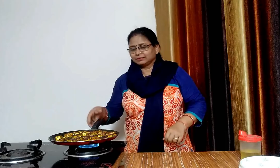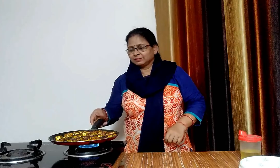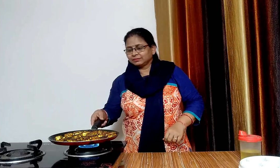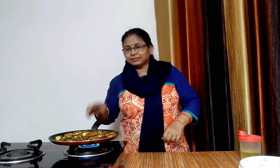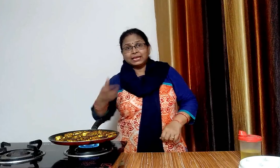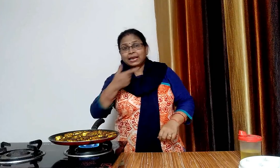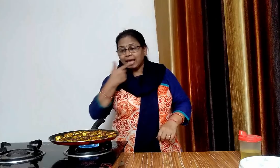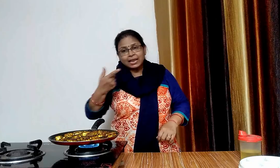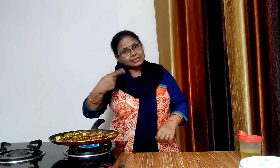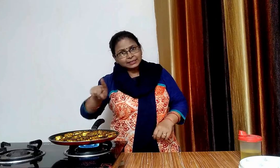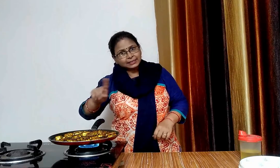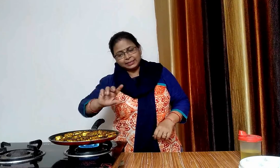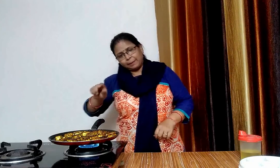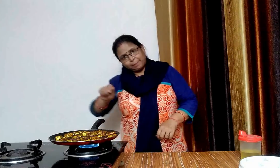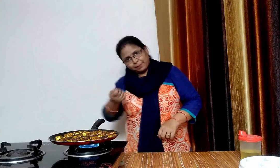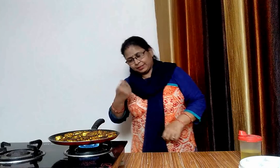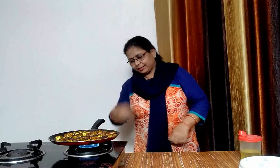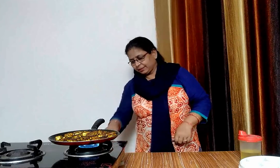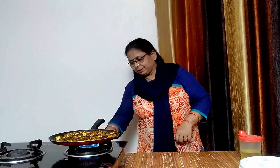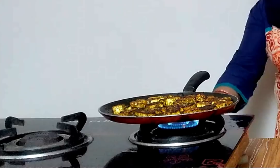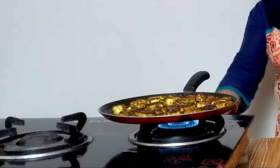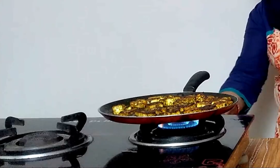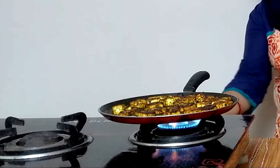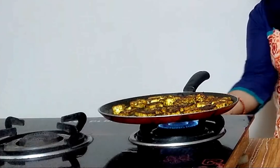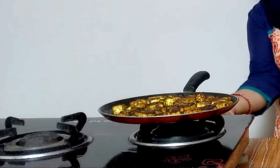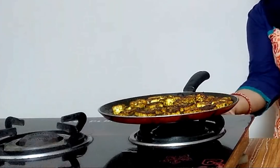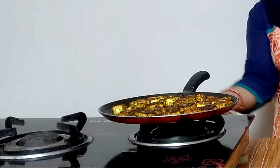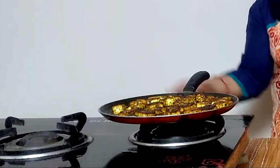सारे पनीर गोल्डर बांग हो चुके हैं अब गैस बंद कर देंगे